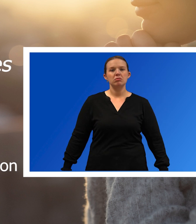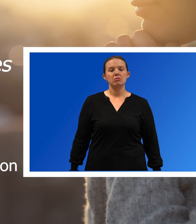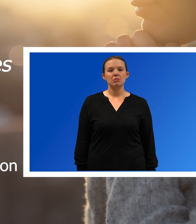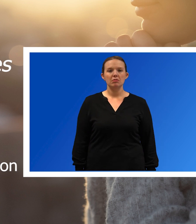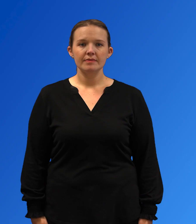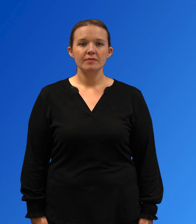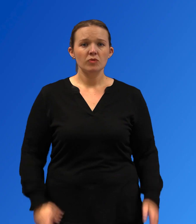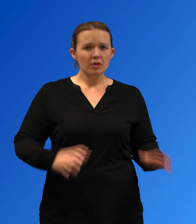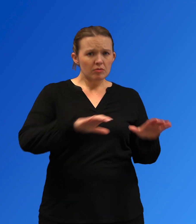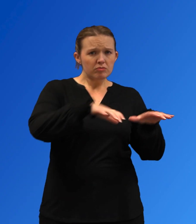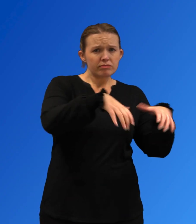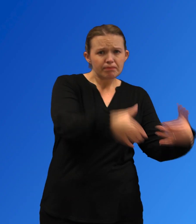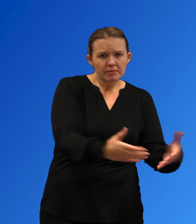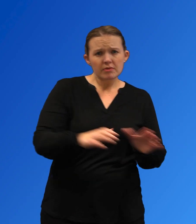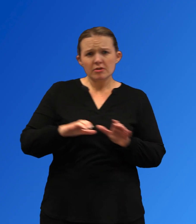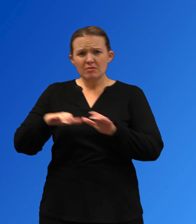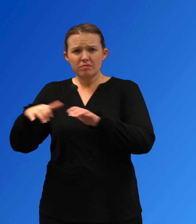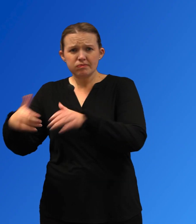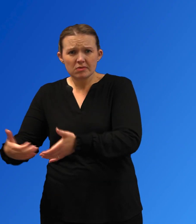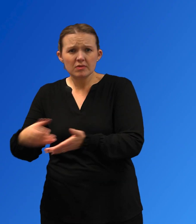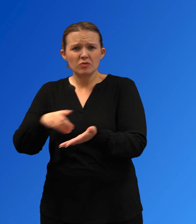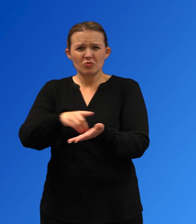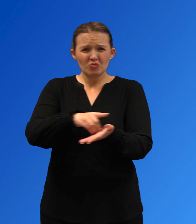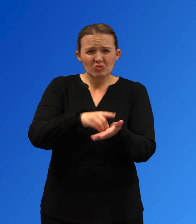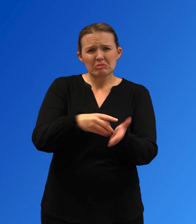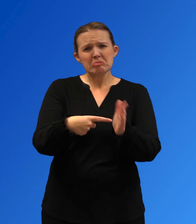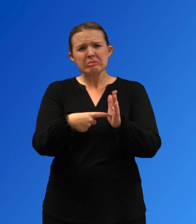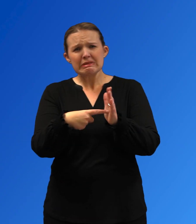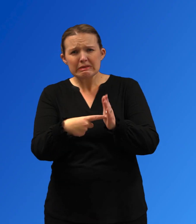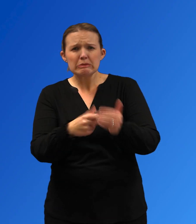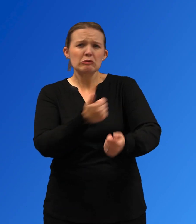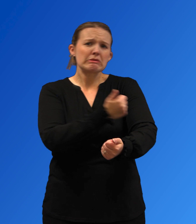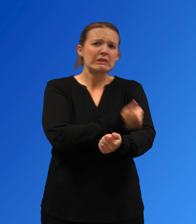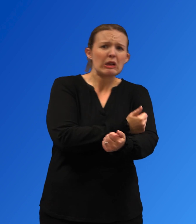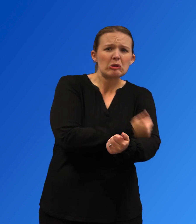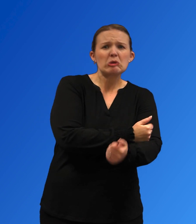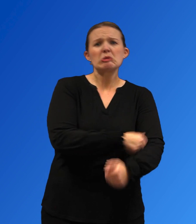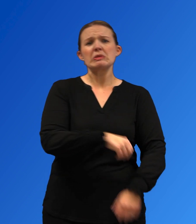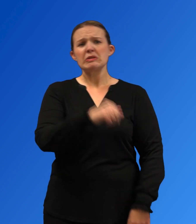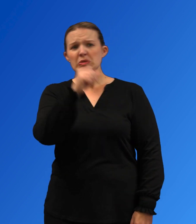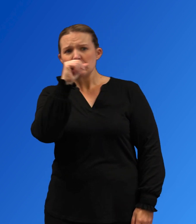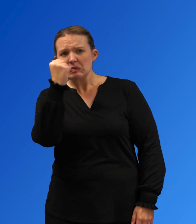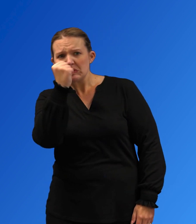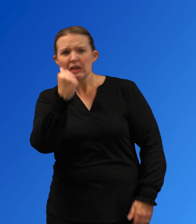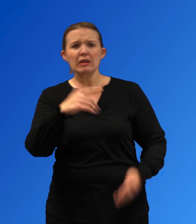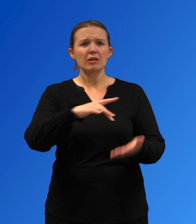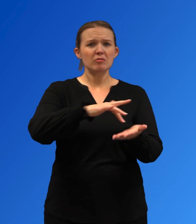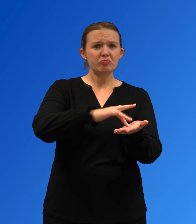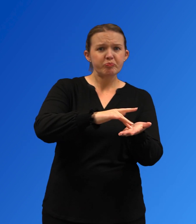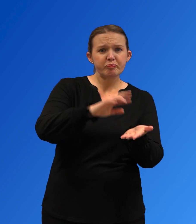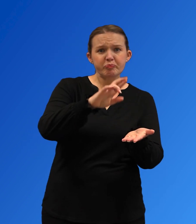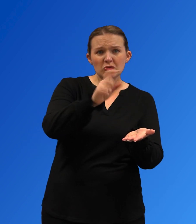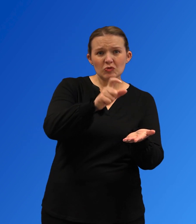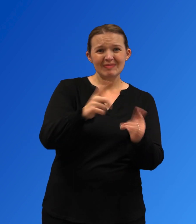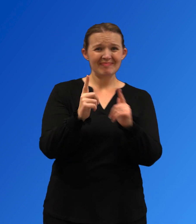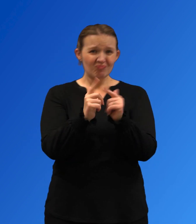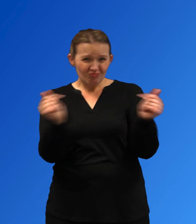Los datos de sobredosis de drogas muestran tendencias preocupantes y ampliación de las disparidades